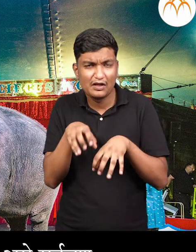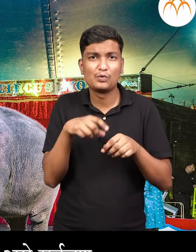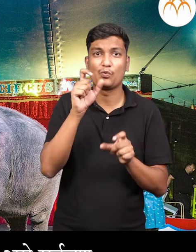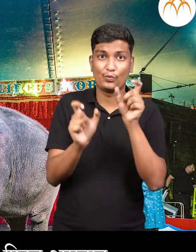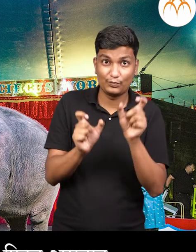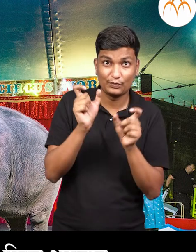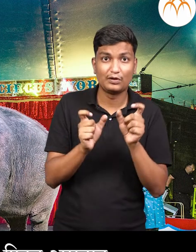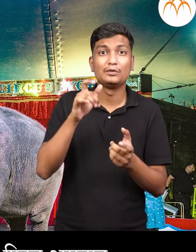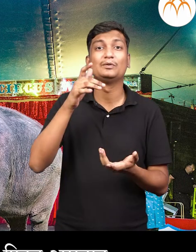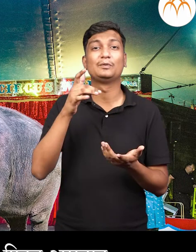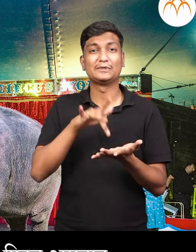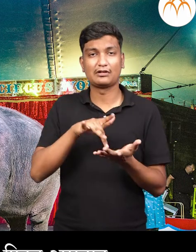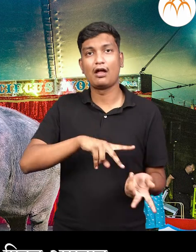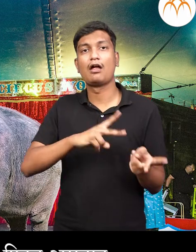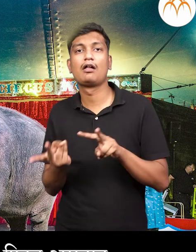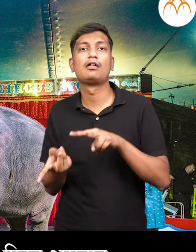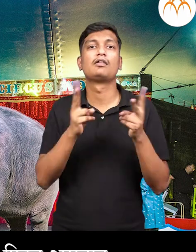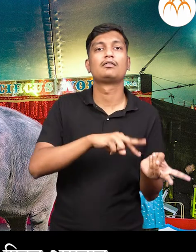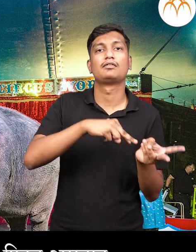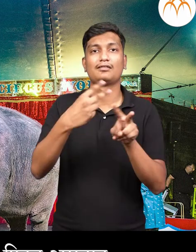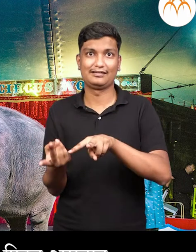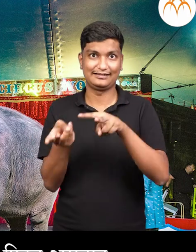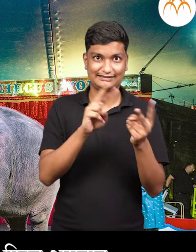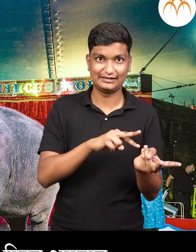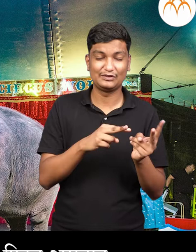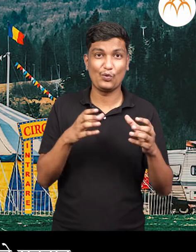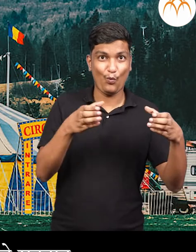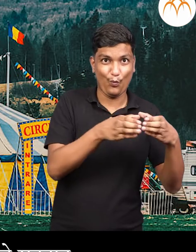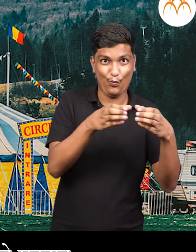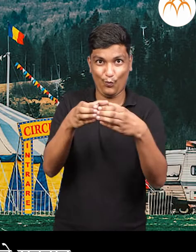सर्वजन एका गावा हून दुसर्या गावी आसे फिरत असता।